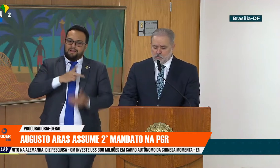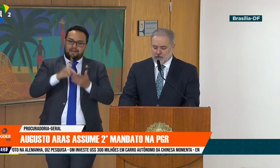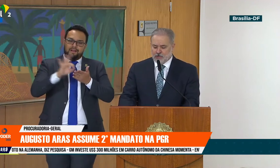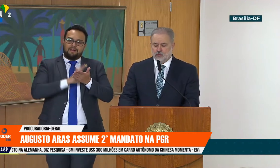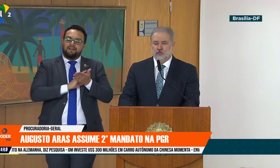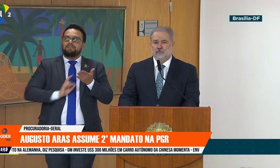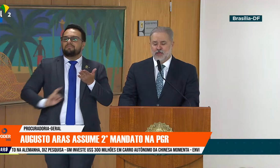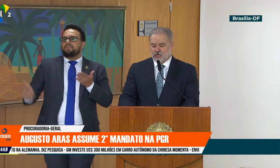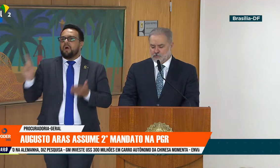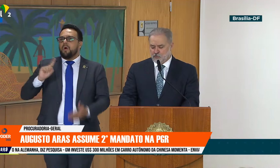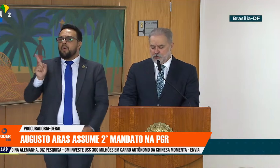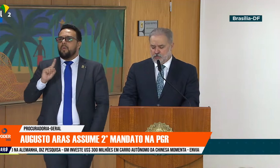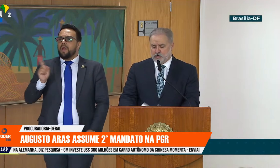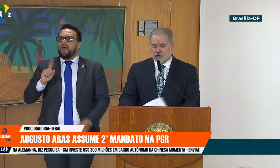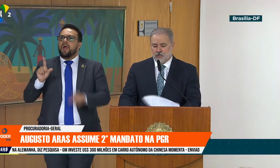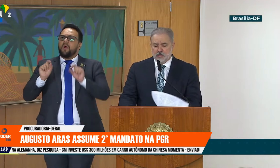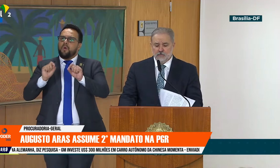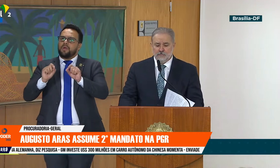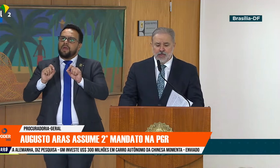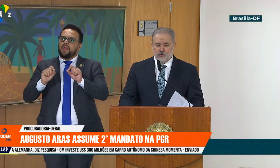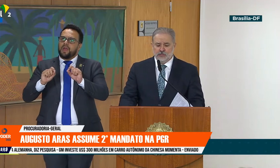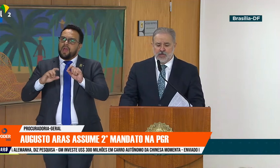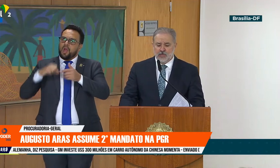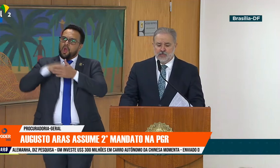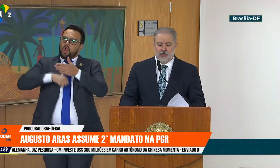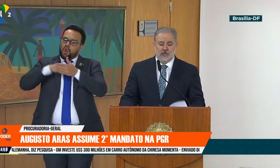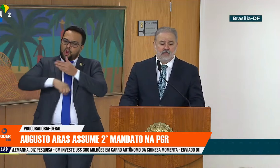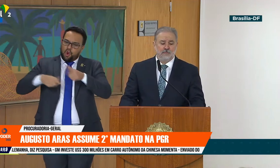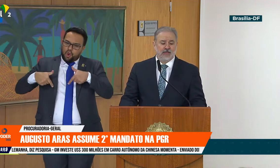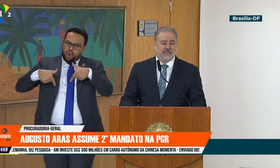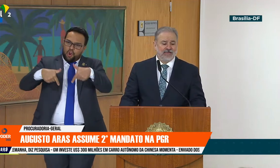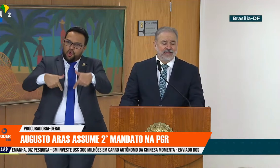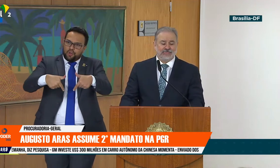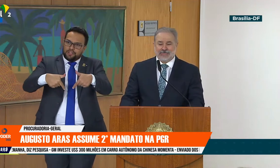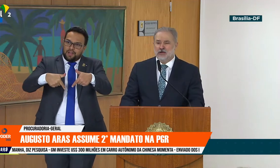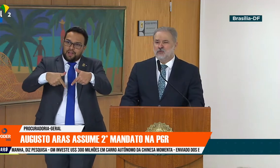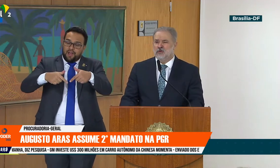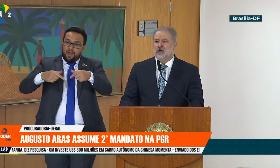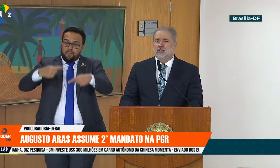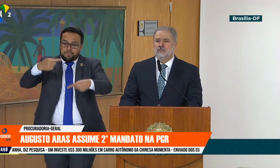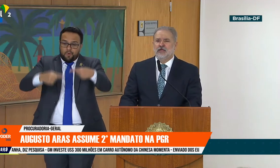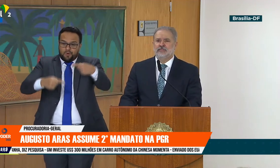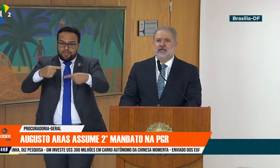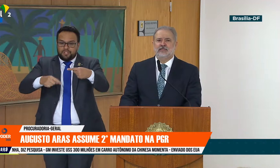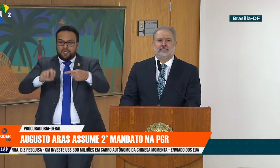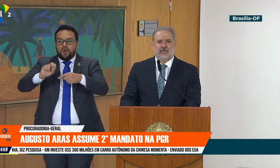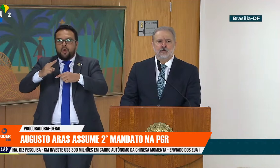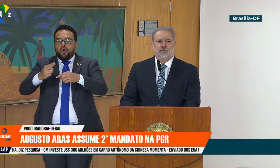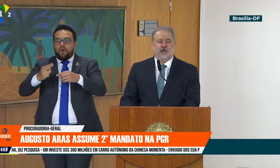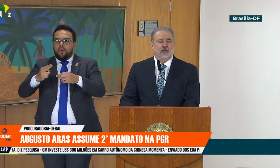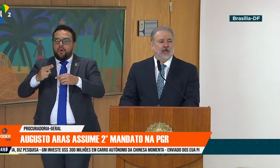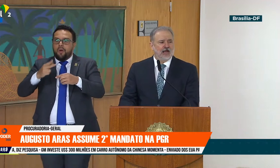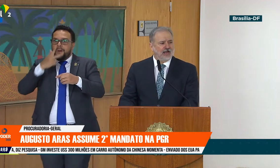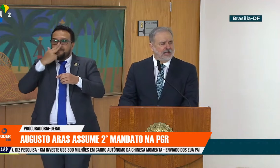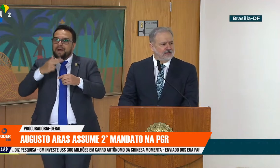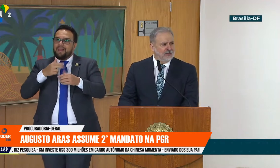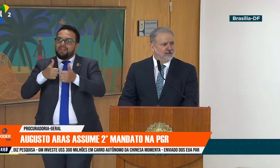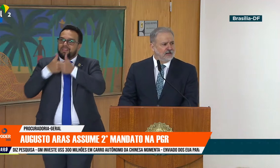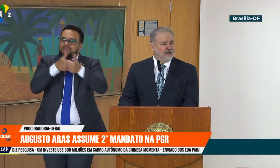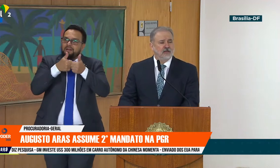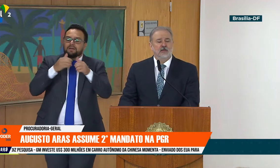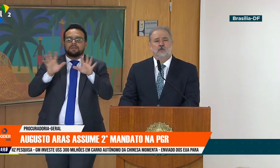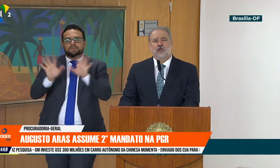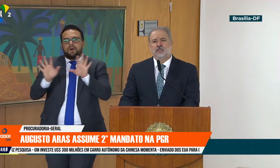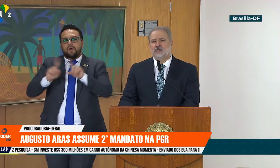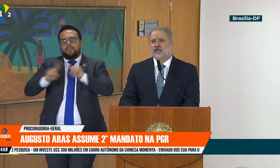instrumento de peleja política, menos ainda de perseguição, mas será sempre a